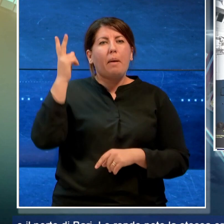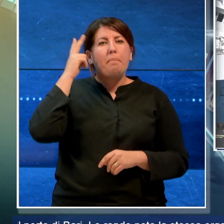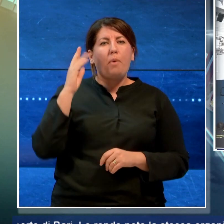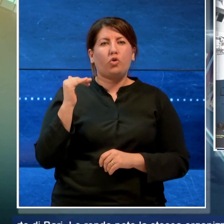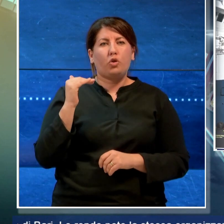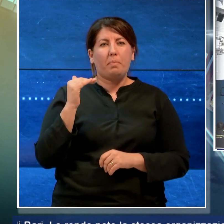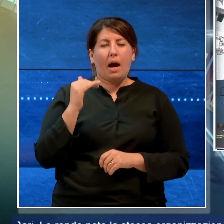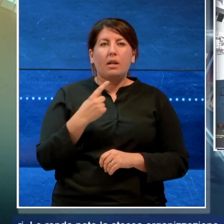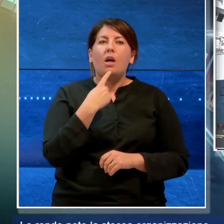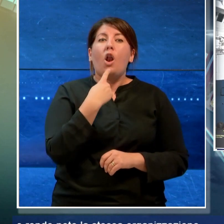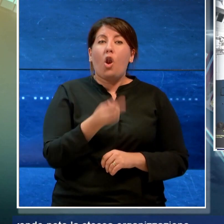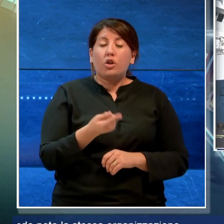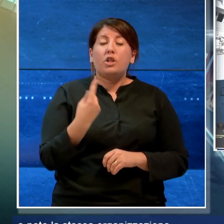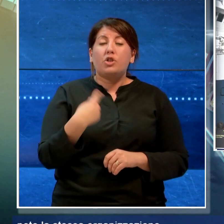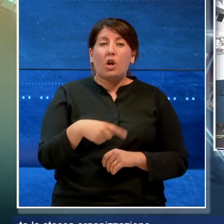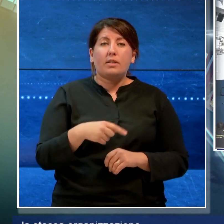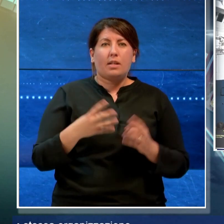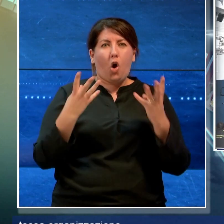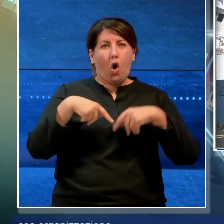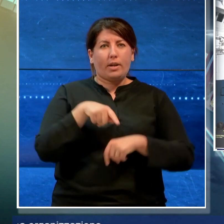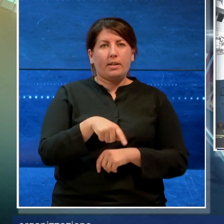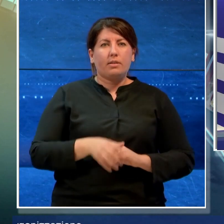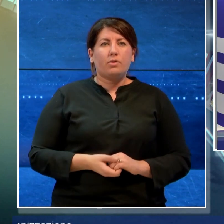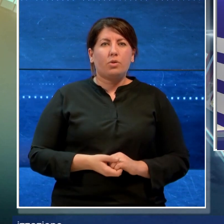Lo rende noto la stessa organizzazione.